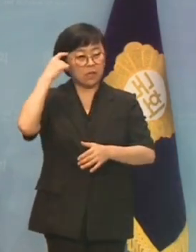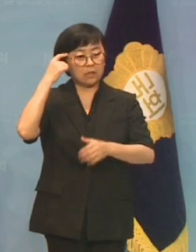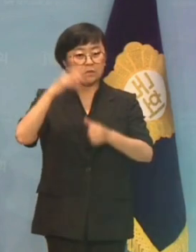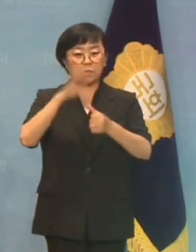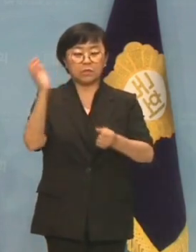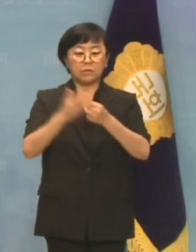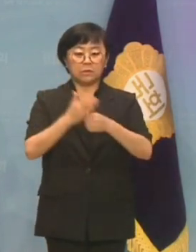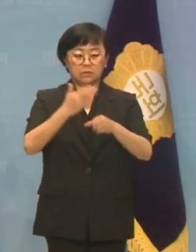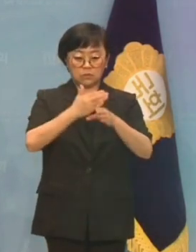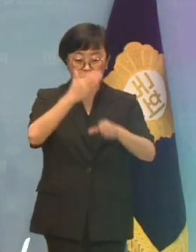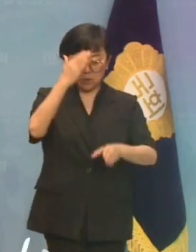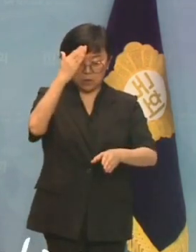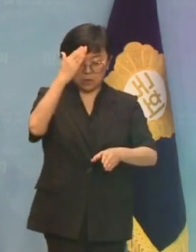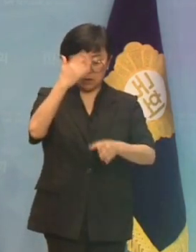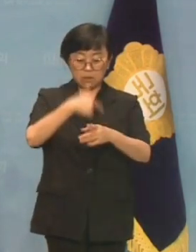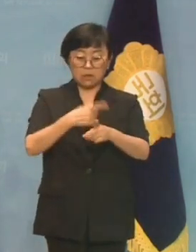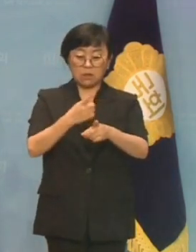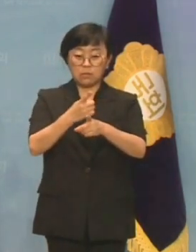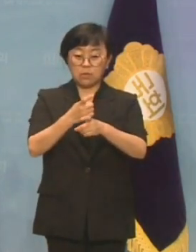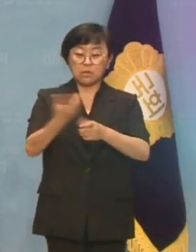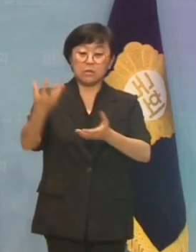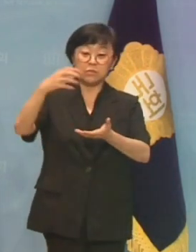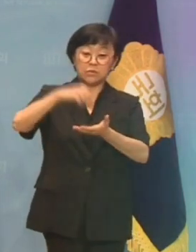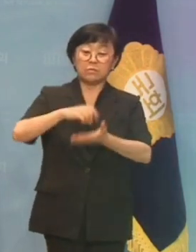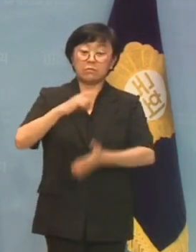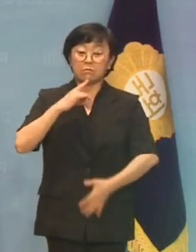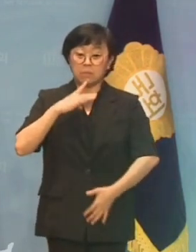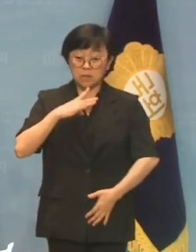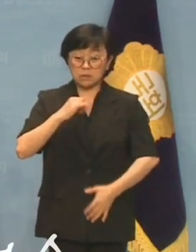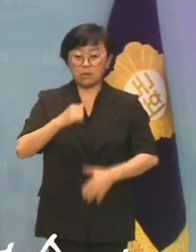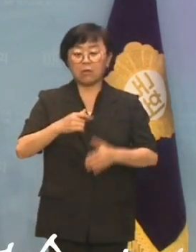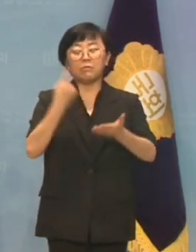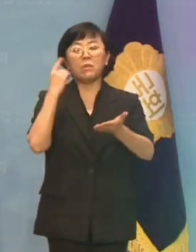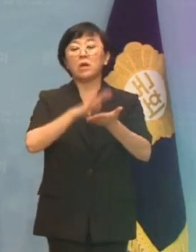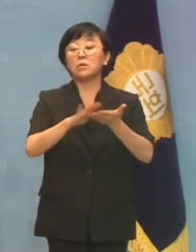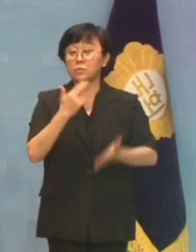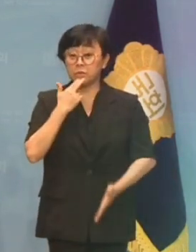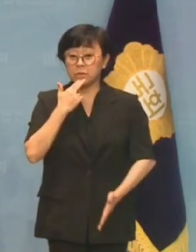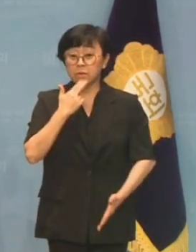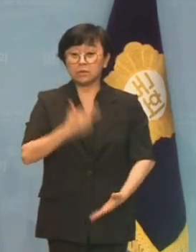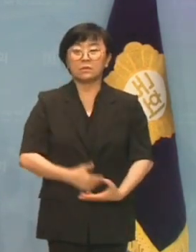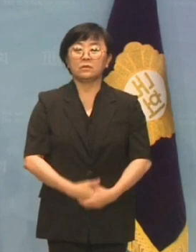통일은 적화통일과 흡수통일 말고는 없습니까?